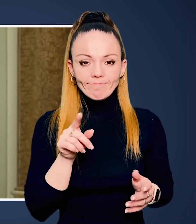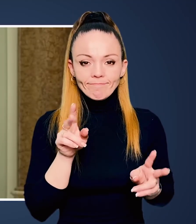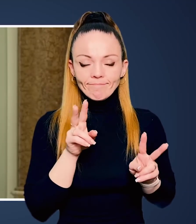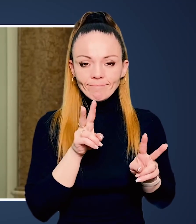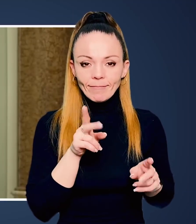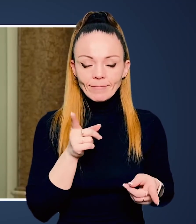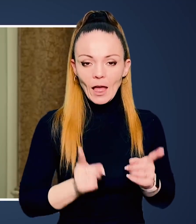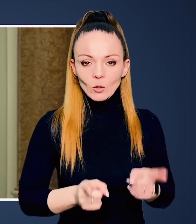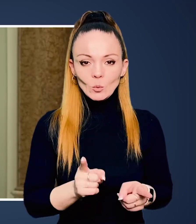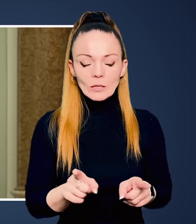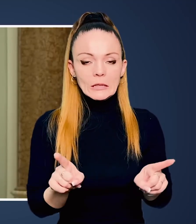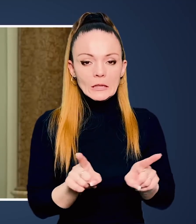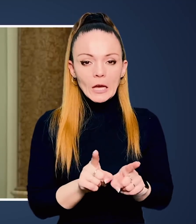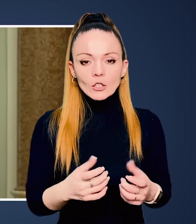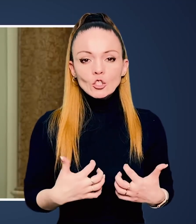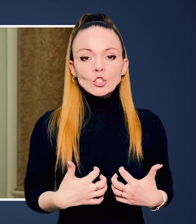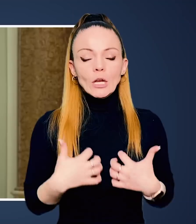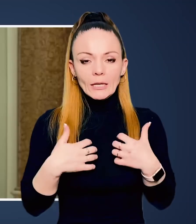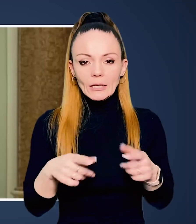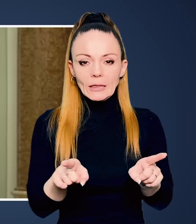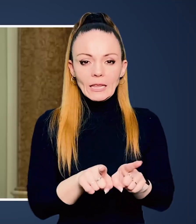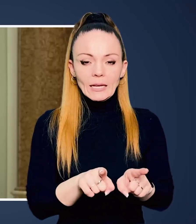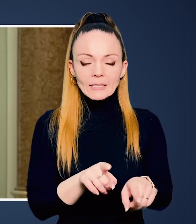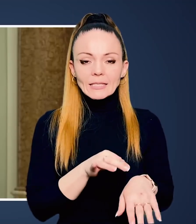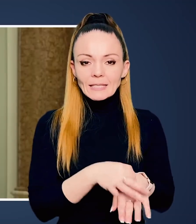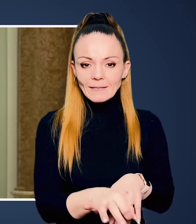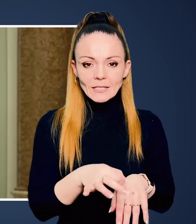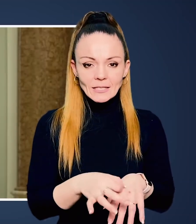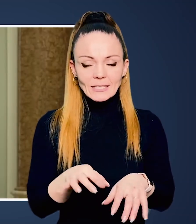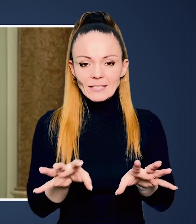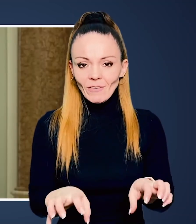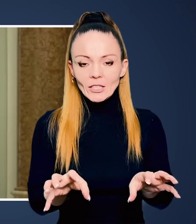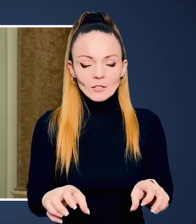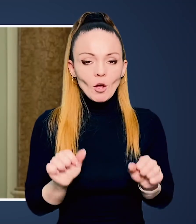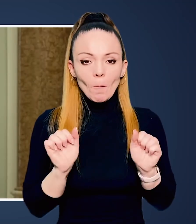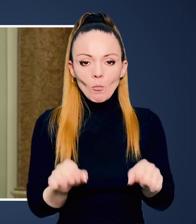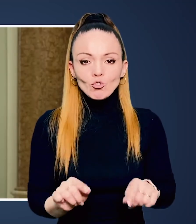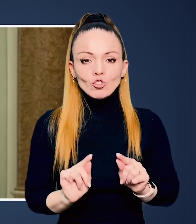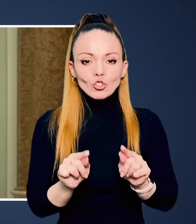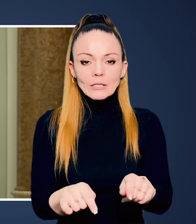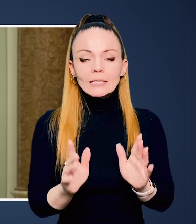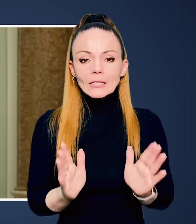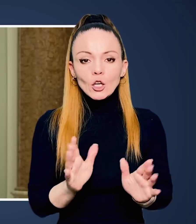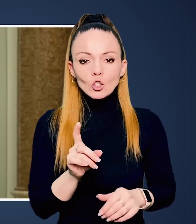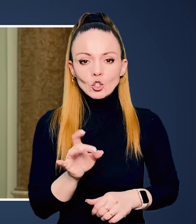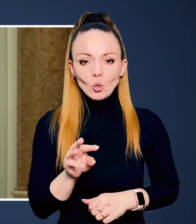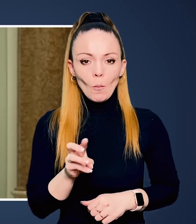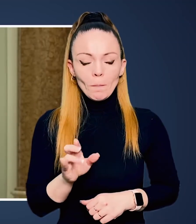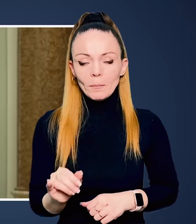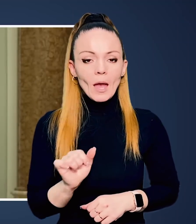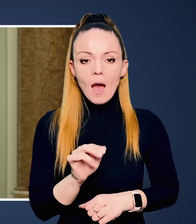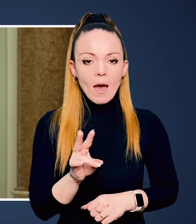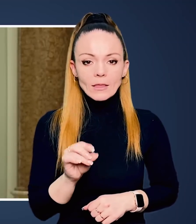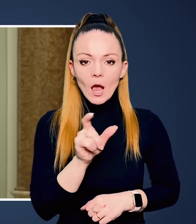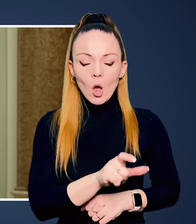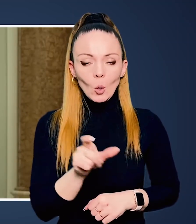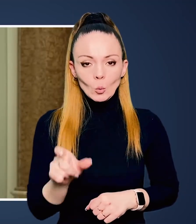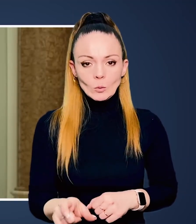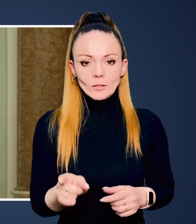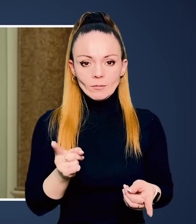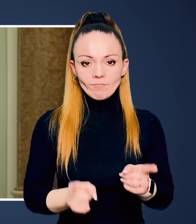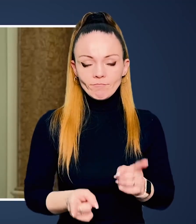людської натури. Такі жахи, такі звірства можуть вчинити тільки